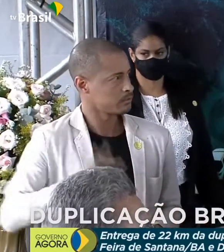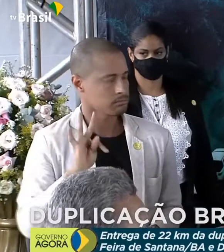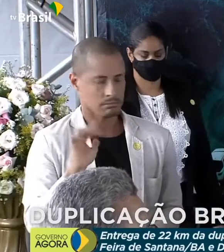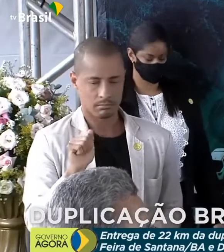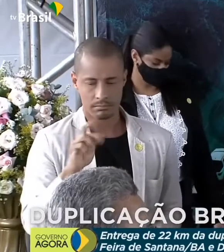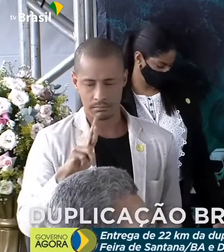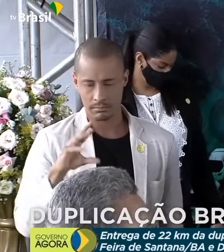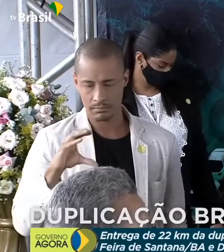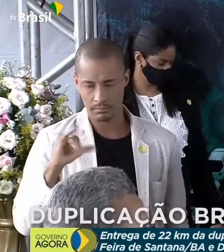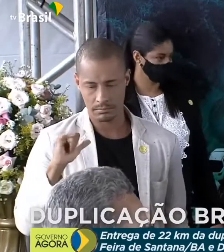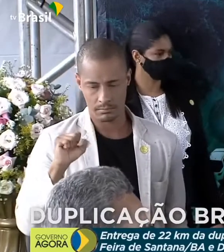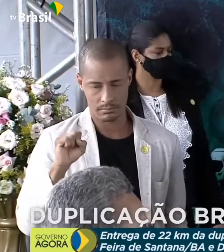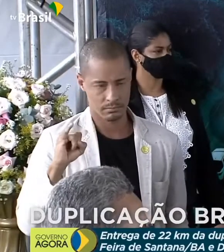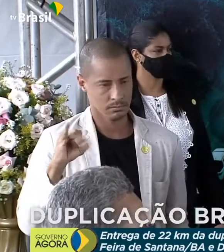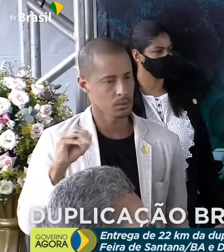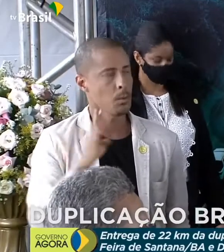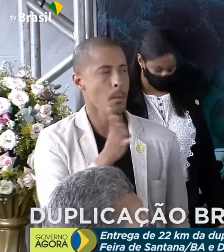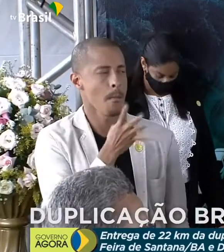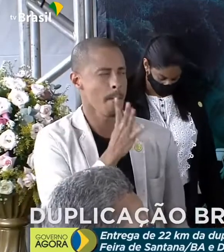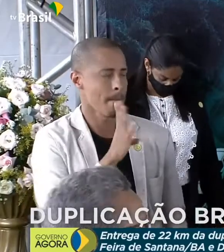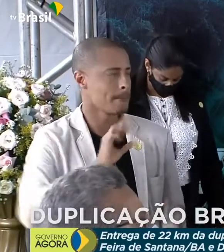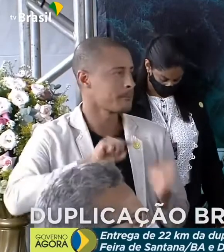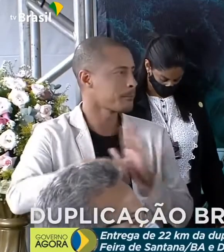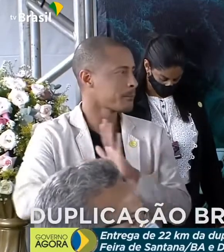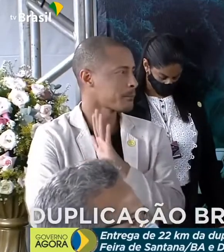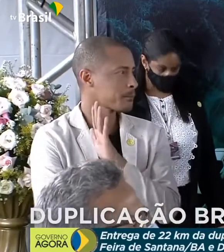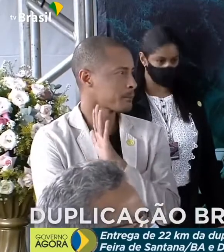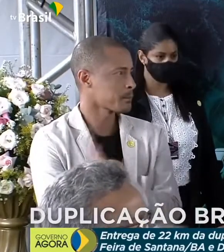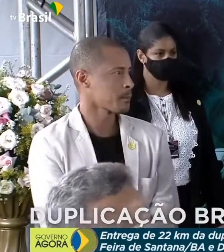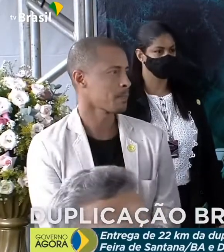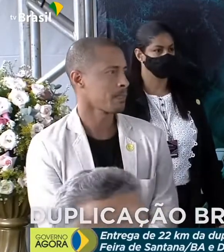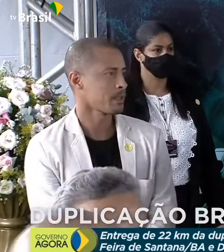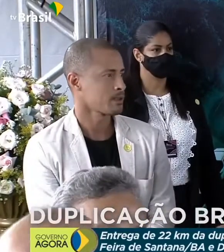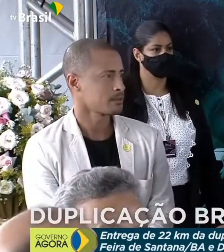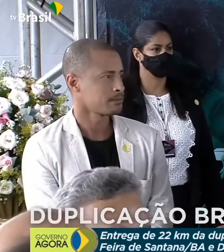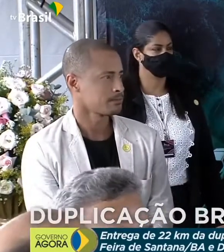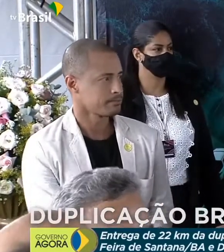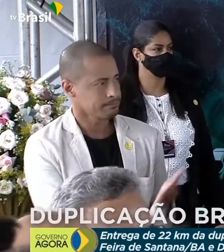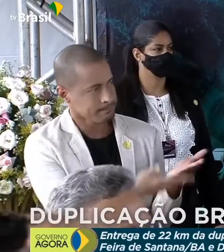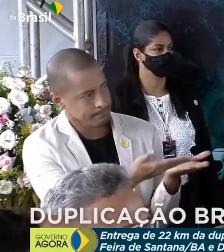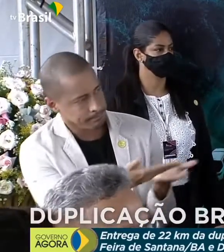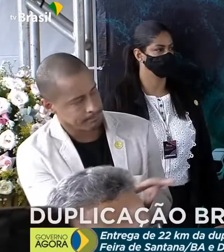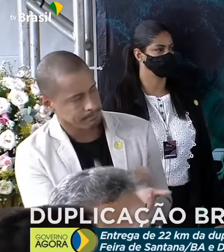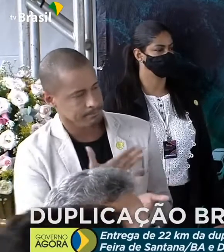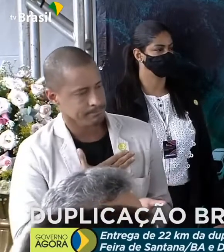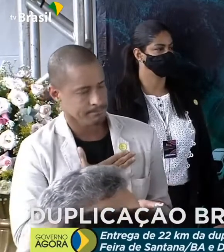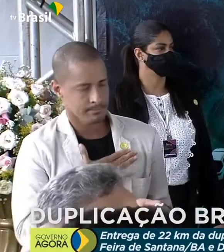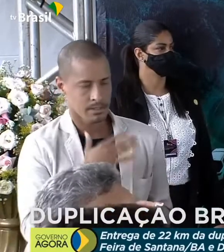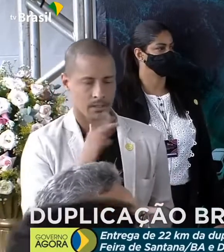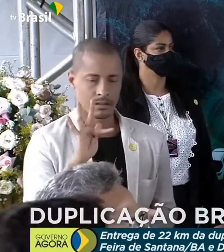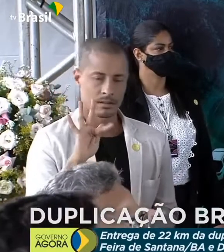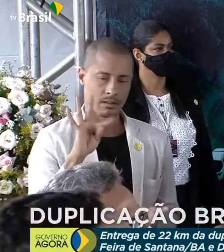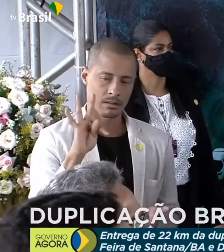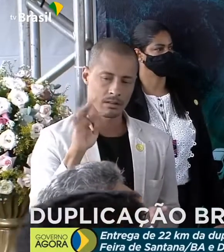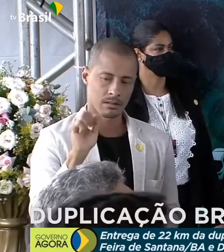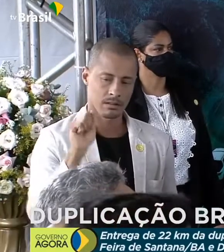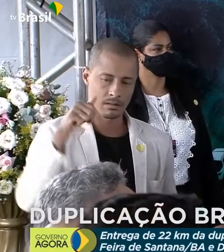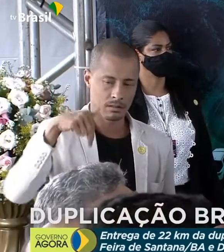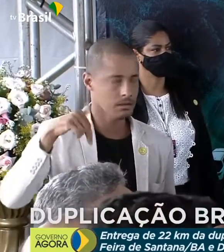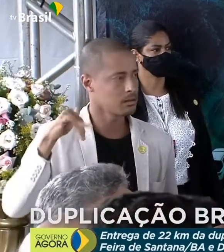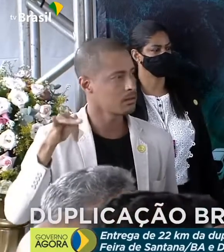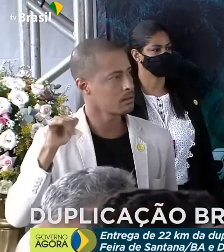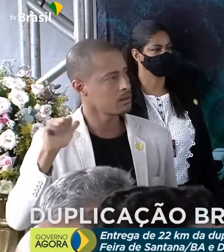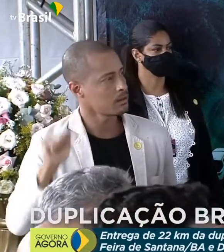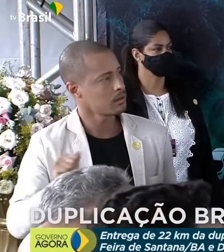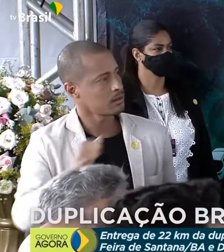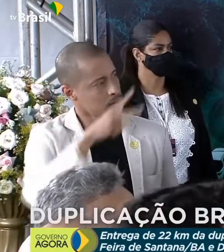pois foi fruto de muitas atividades. Prezada a prefeita Tânia Oxida, de Conceição do Jacuípe,